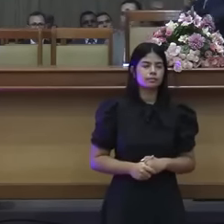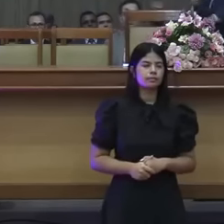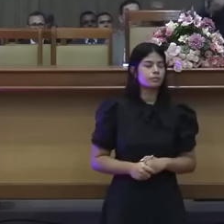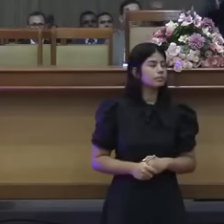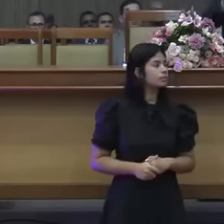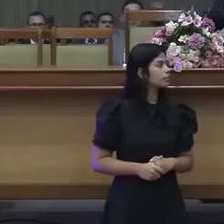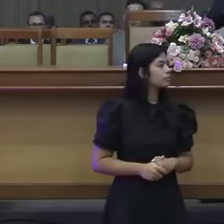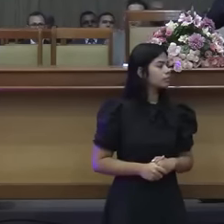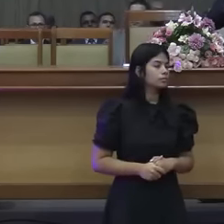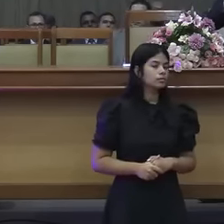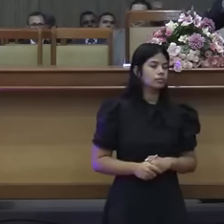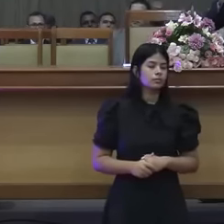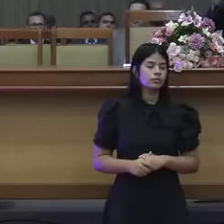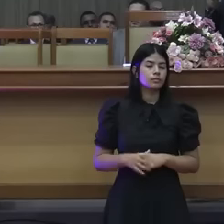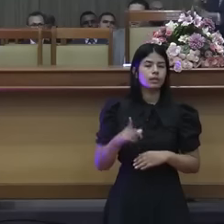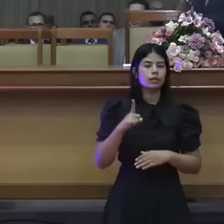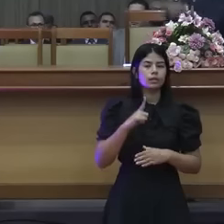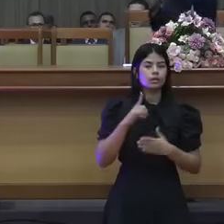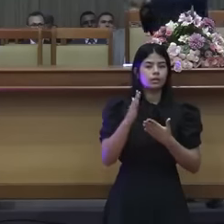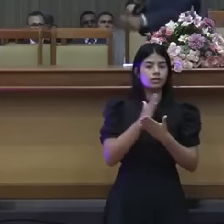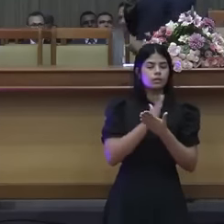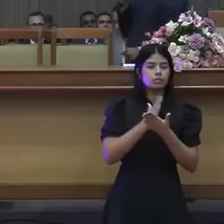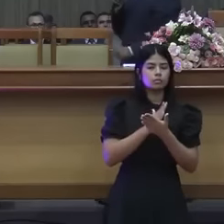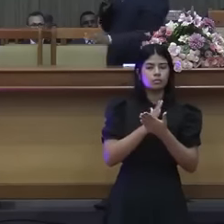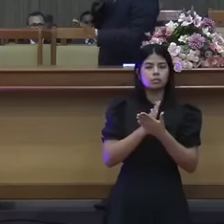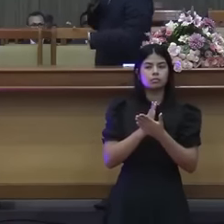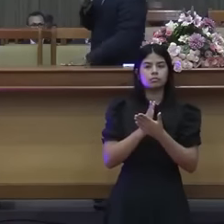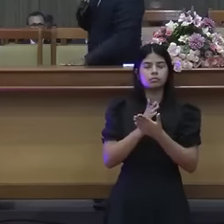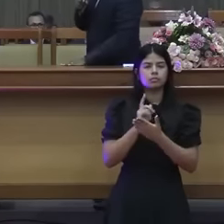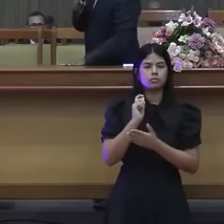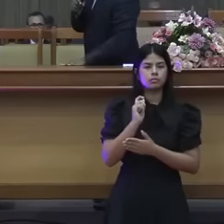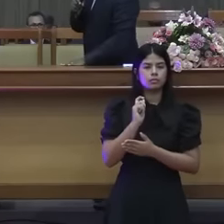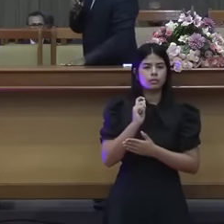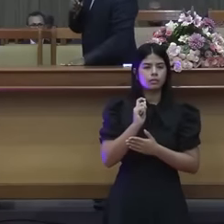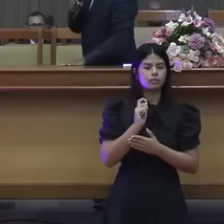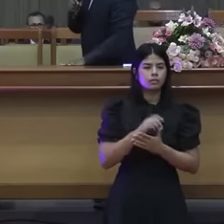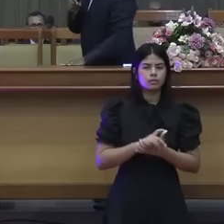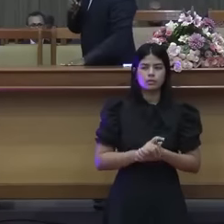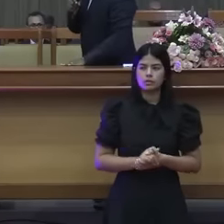princípios no Velho Testamento da lei que veio para o Novo Testamento.